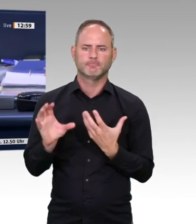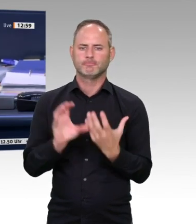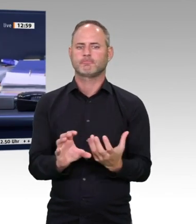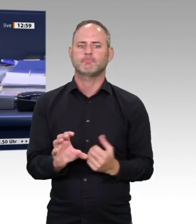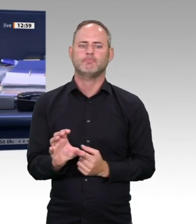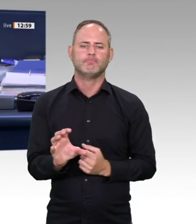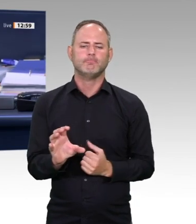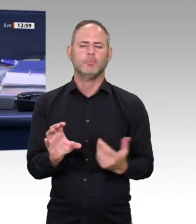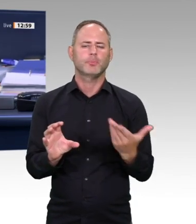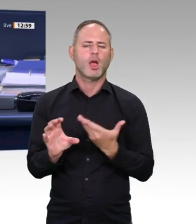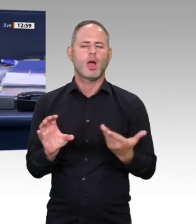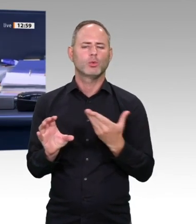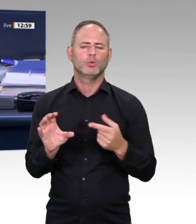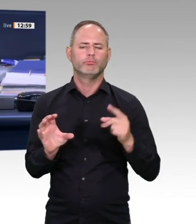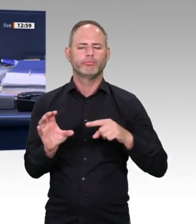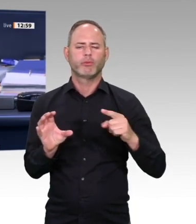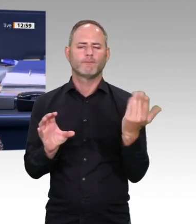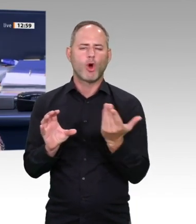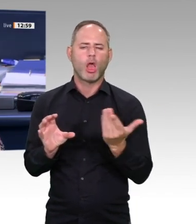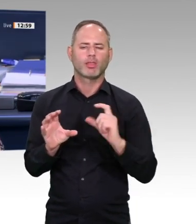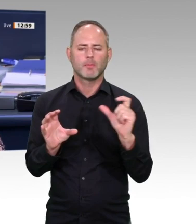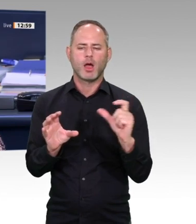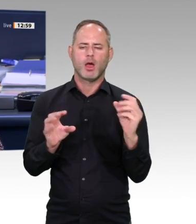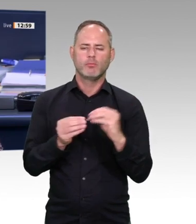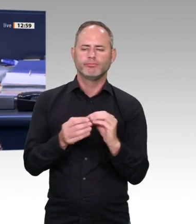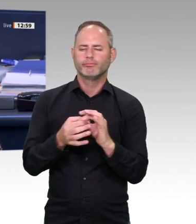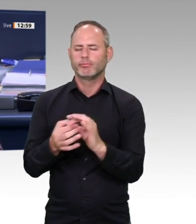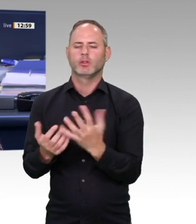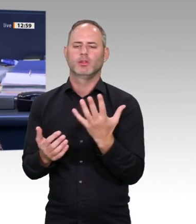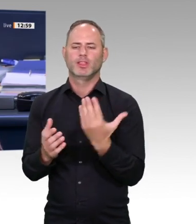Die Kolleginnen und Kollegen mögen bitte die Plätze tauschen.